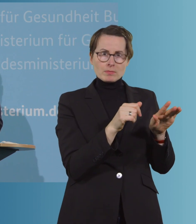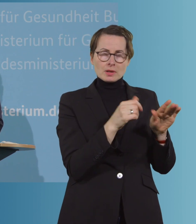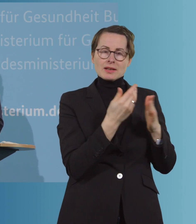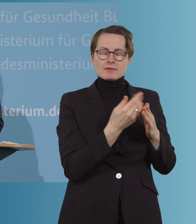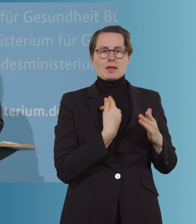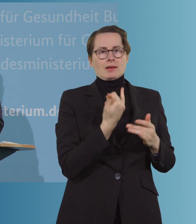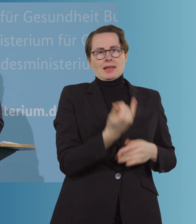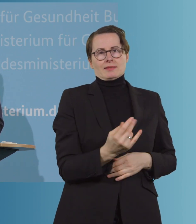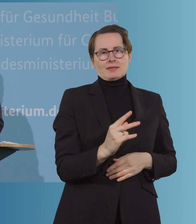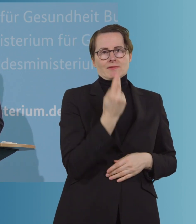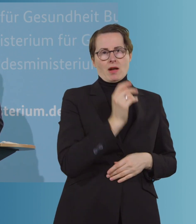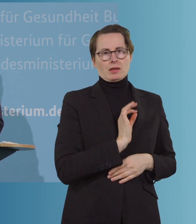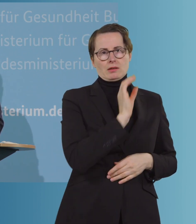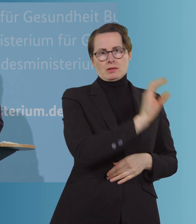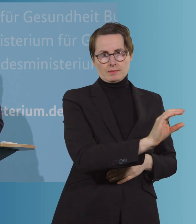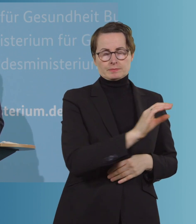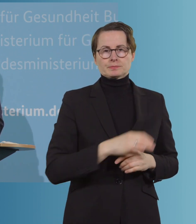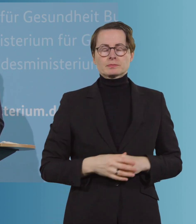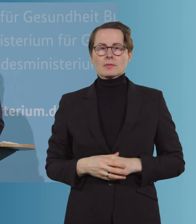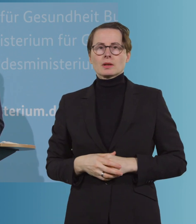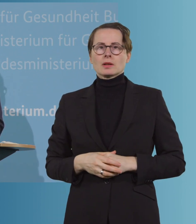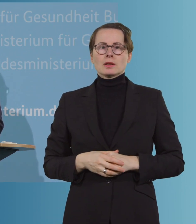auch nochmal ein Signal, sehr, sehr wichtig. Frau Ludwig, nochmal.